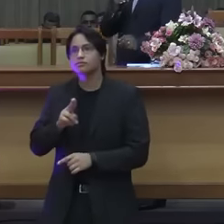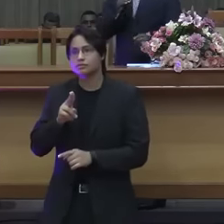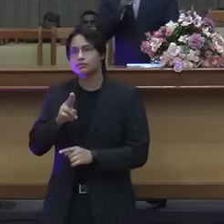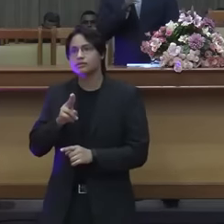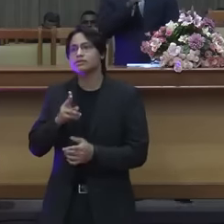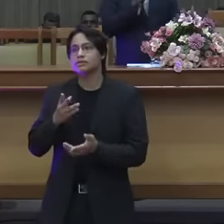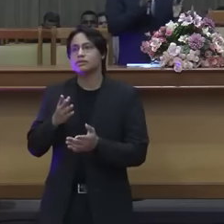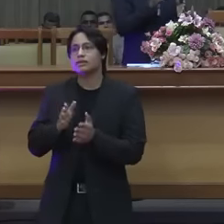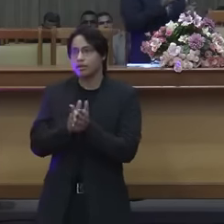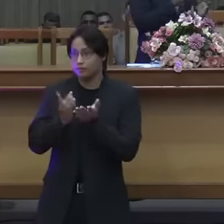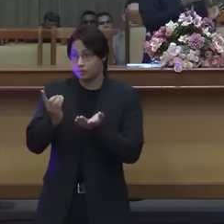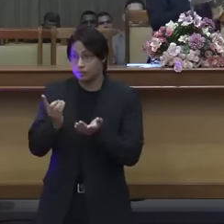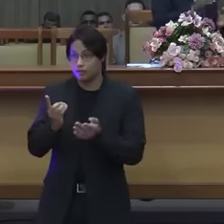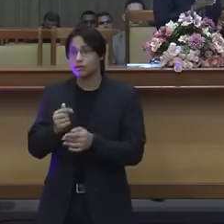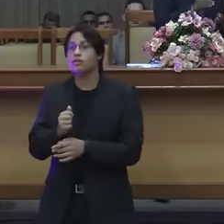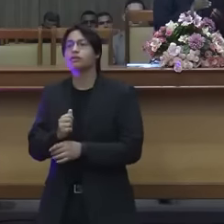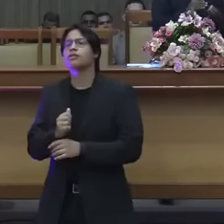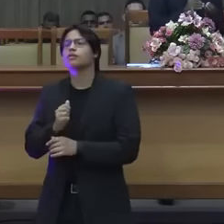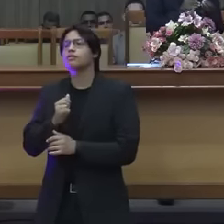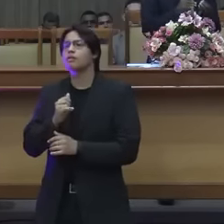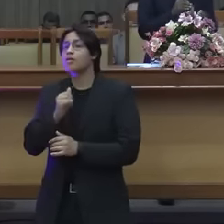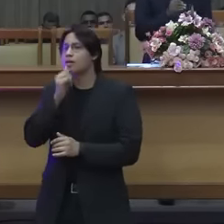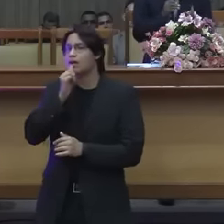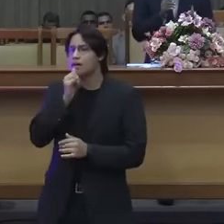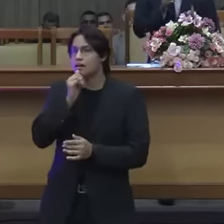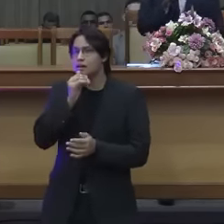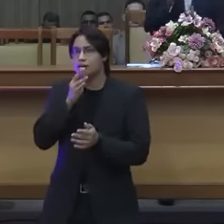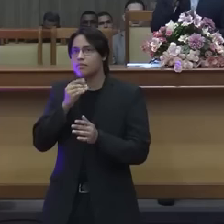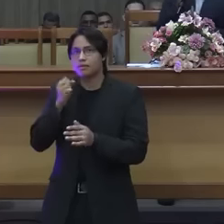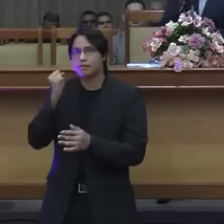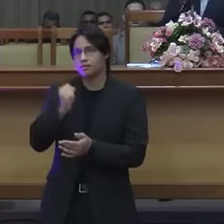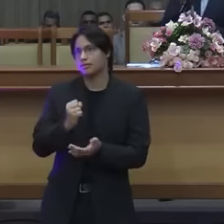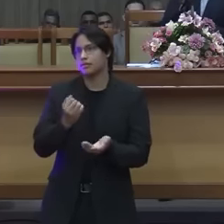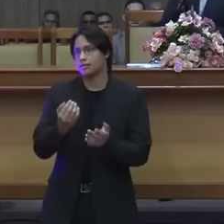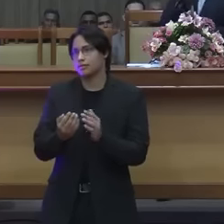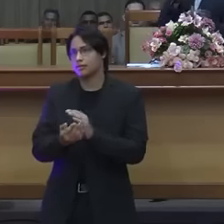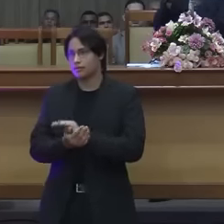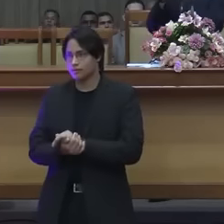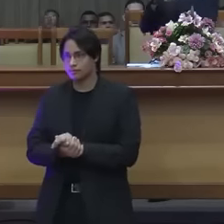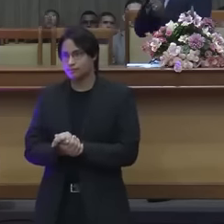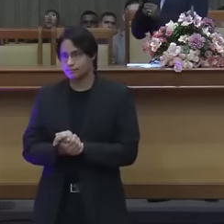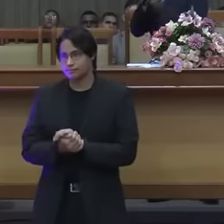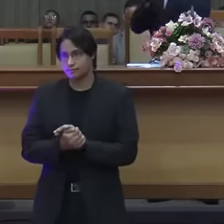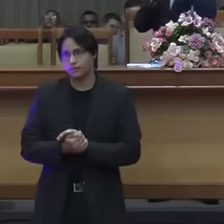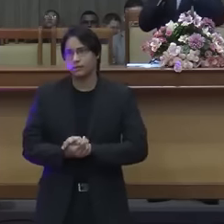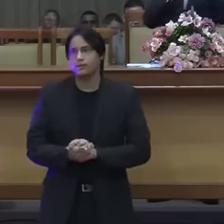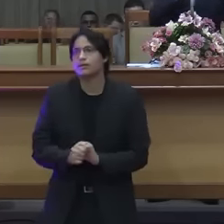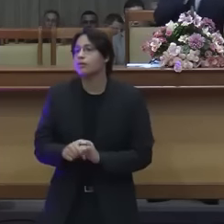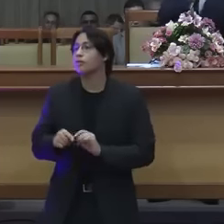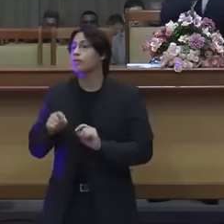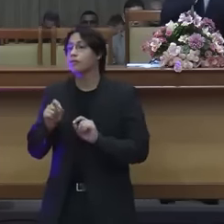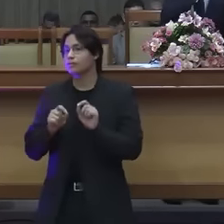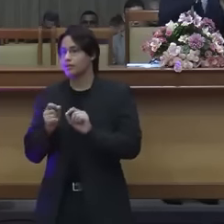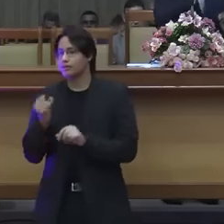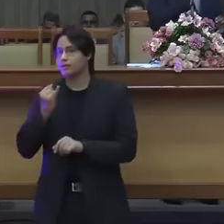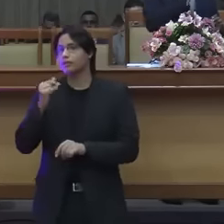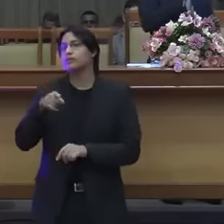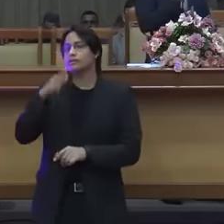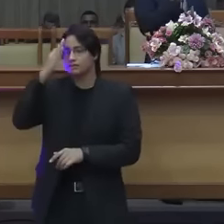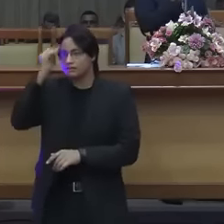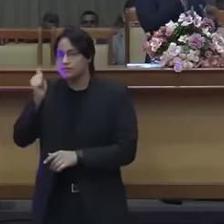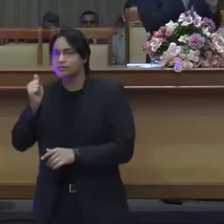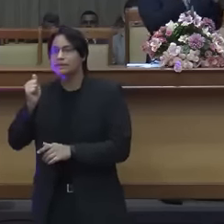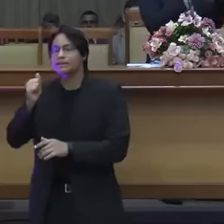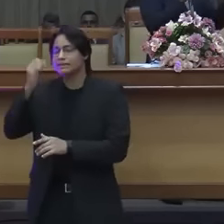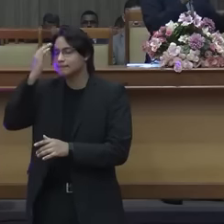A questão é eu saber, pela direção do Espírito Santo, saber interpretar a Bíblia